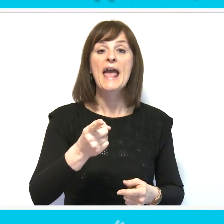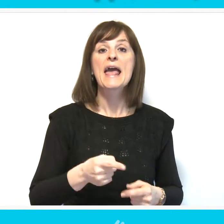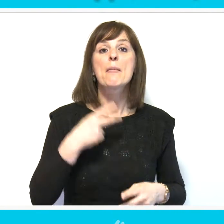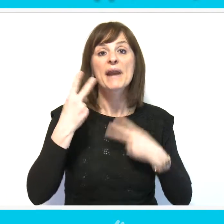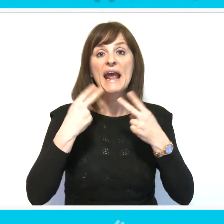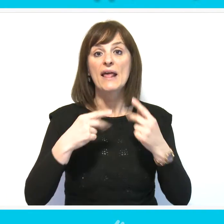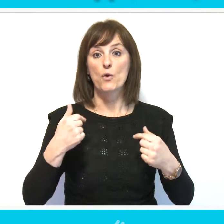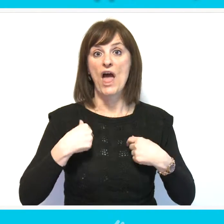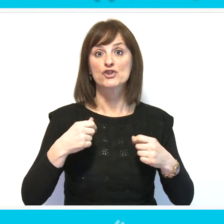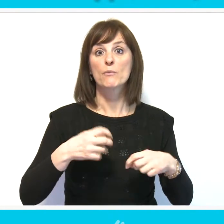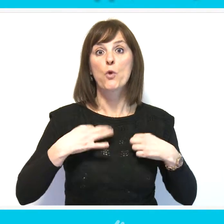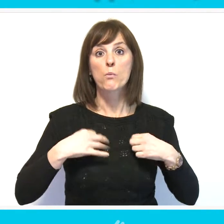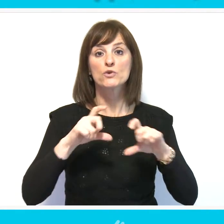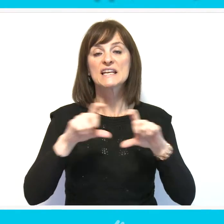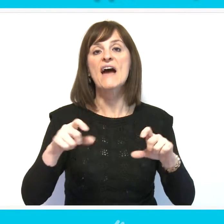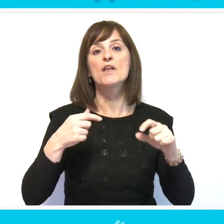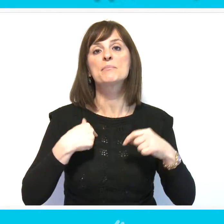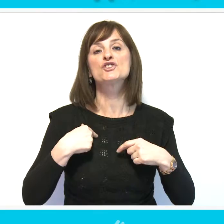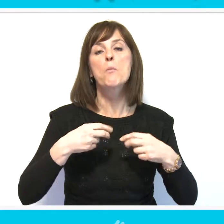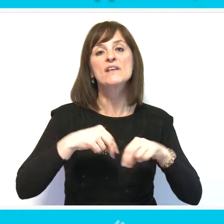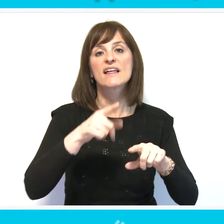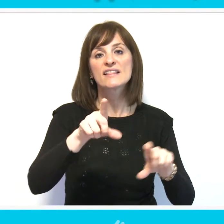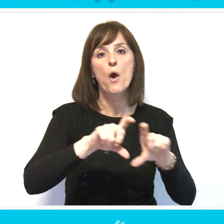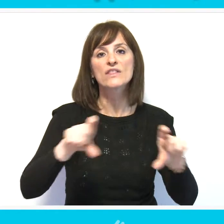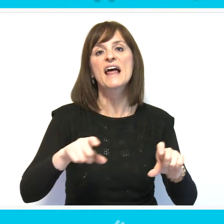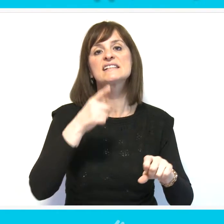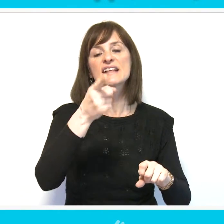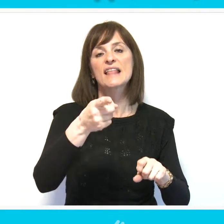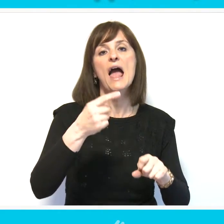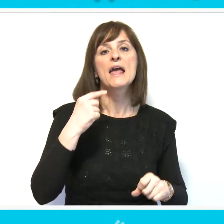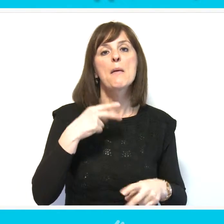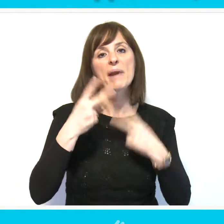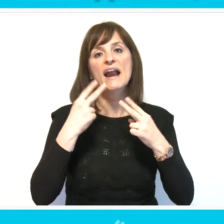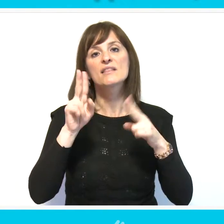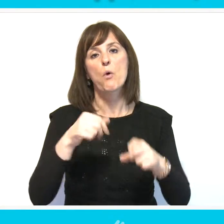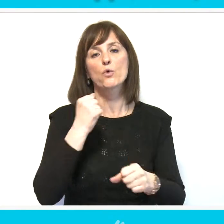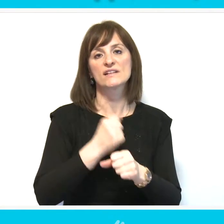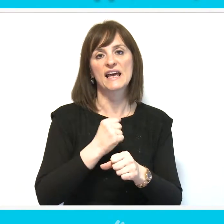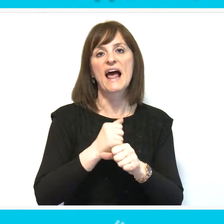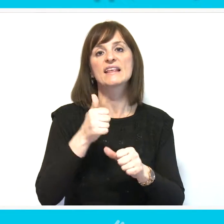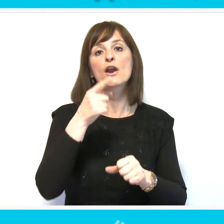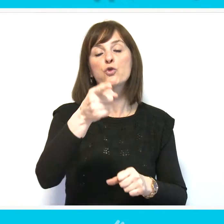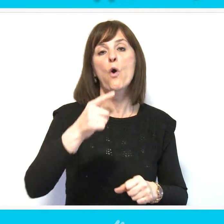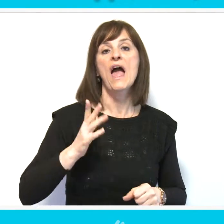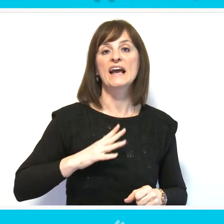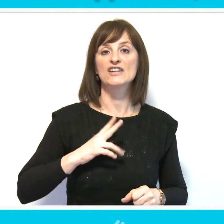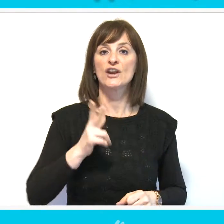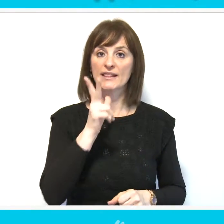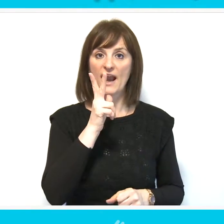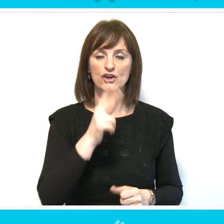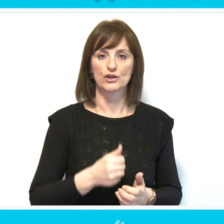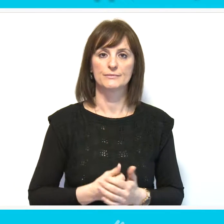zdravlja, pokušati da izdamo te ordinacije da bi ta usluga mogla da se primeni kod nas ili to građani zahtevaju.